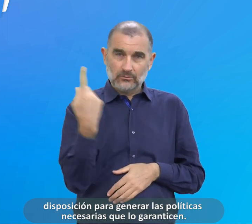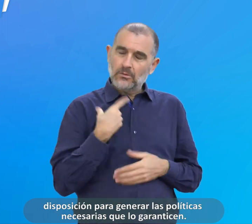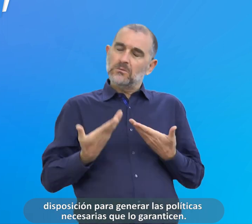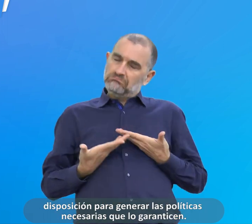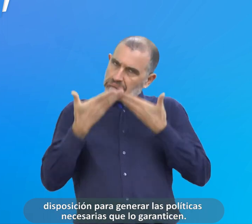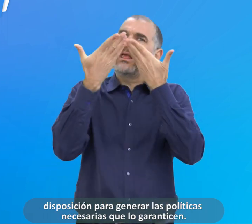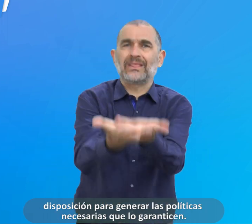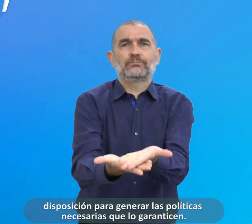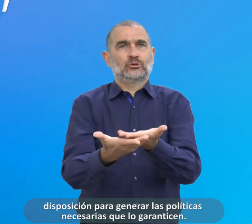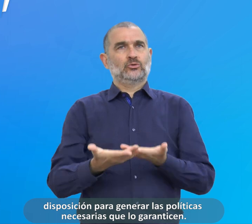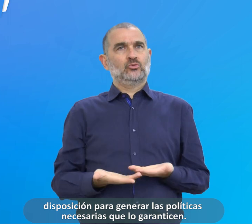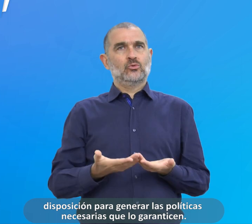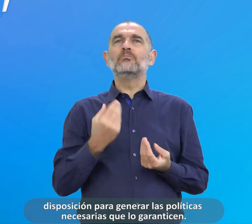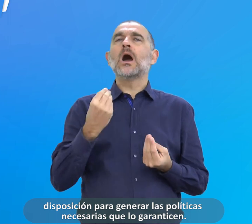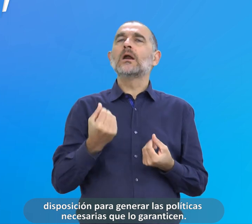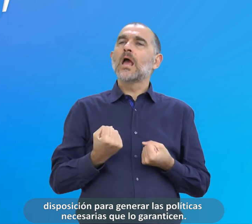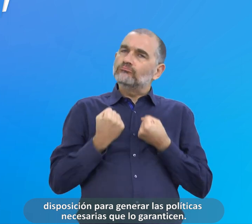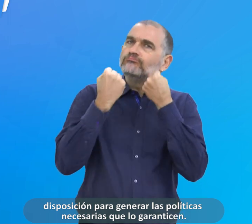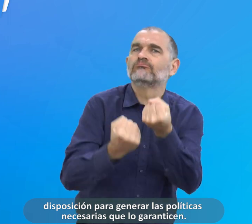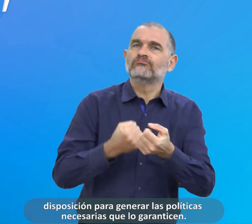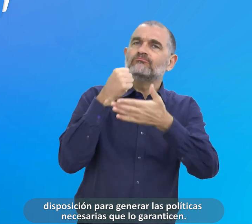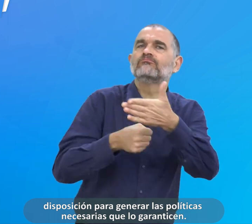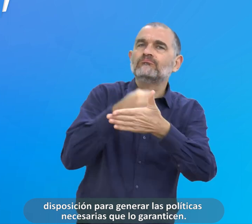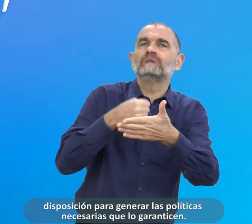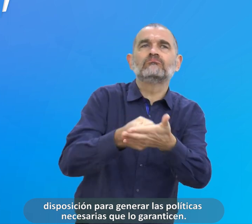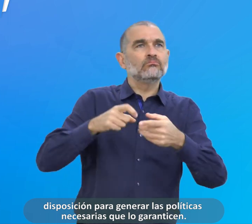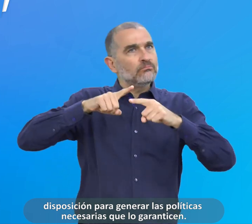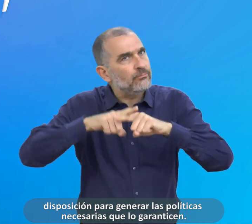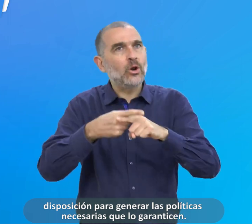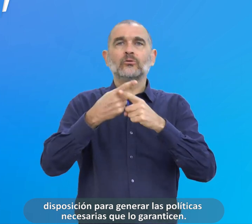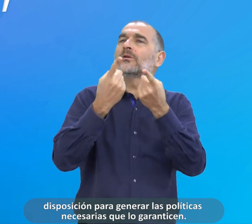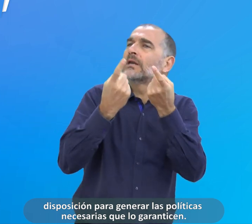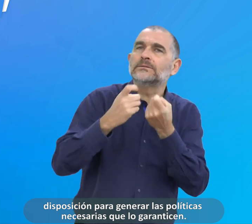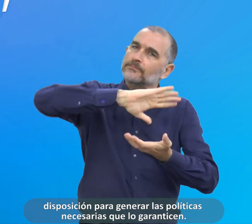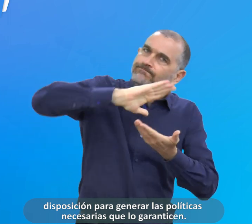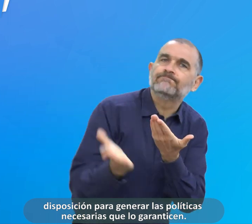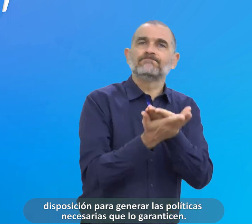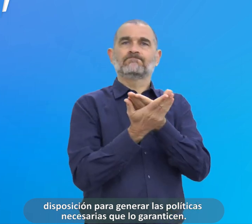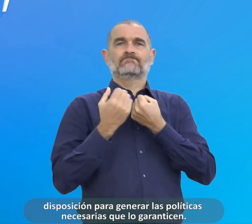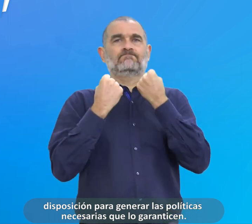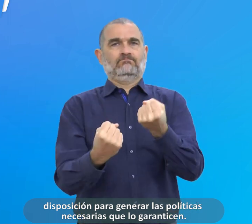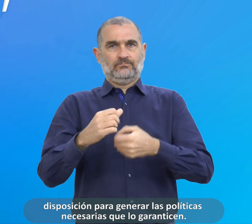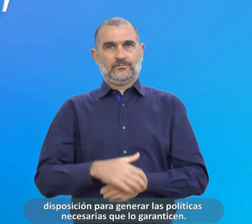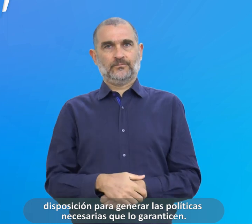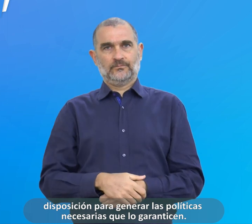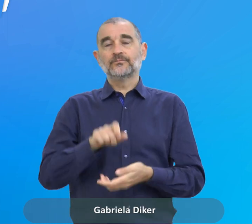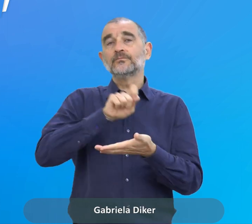nuestra disposición para generar las políticas necesarias que lo garanticen